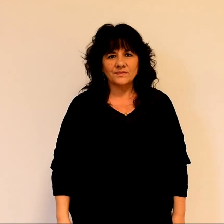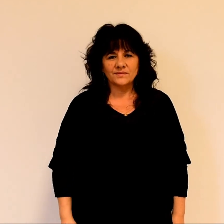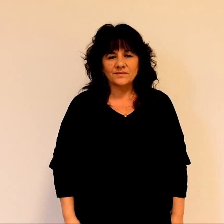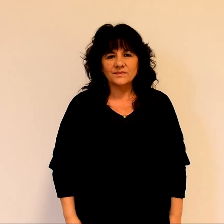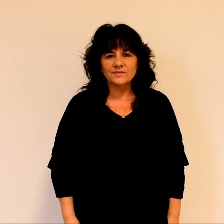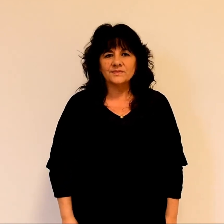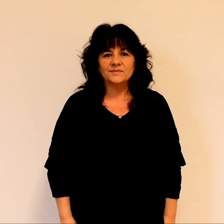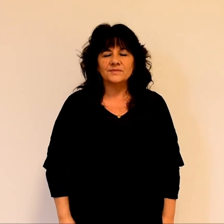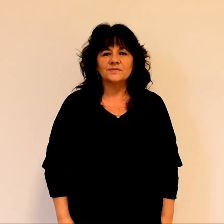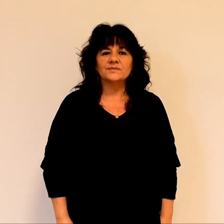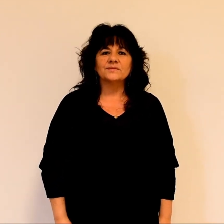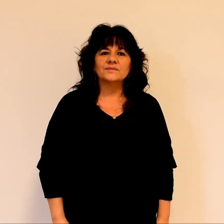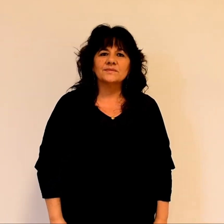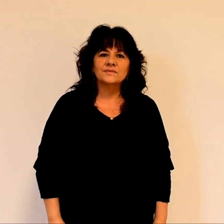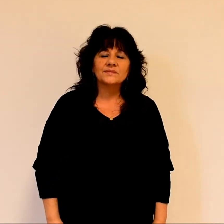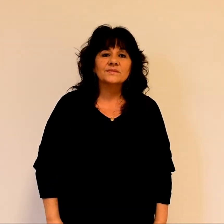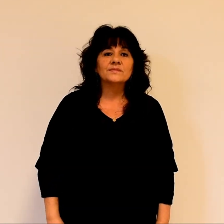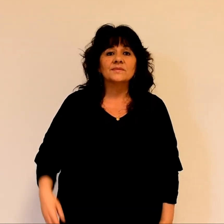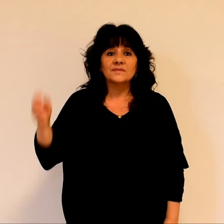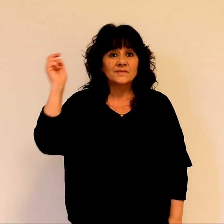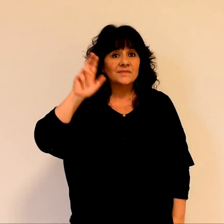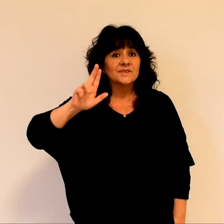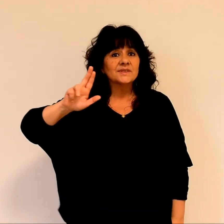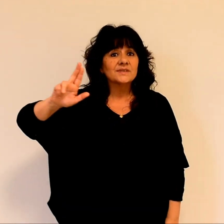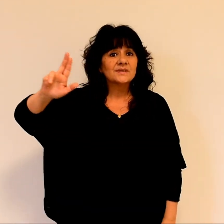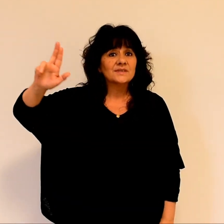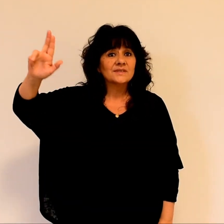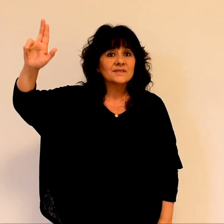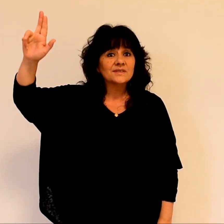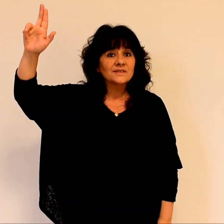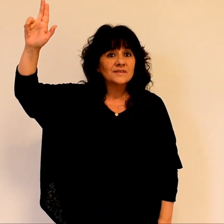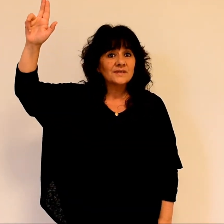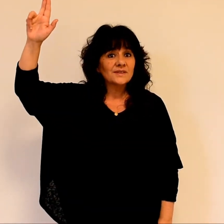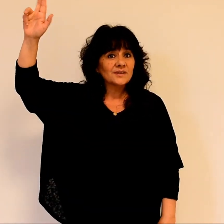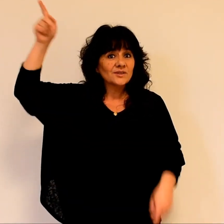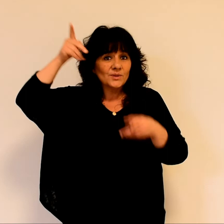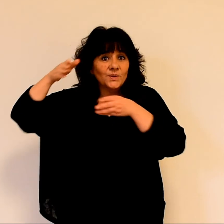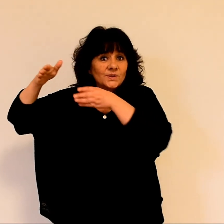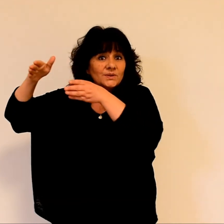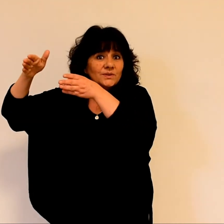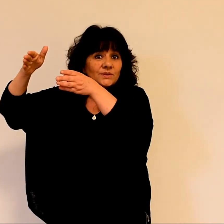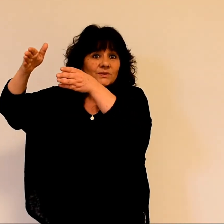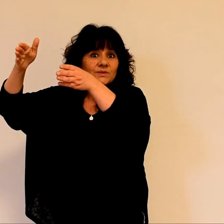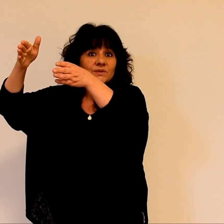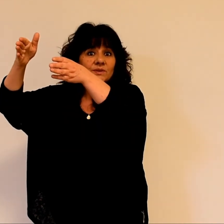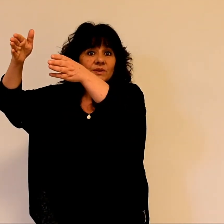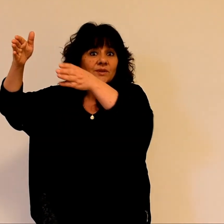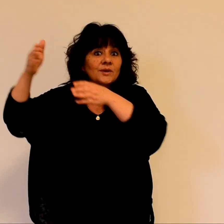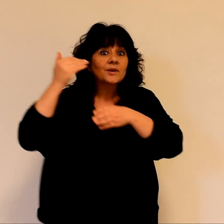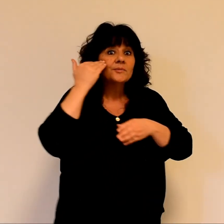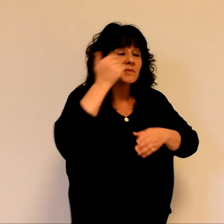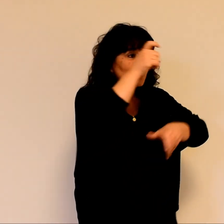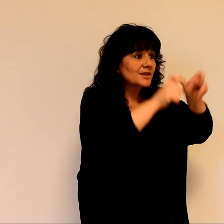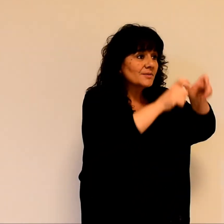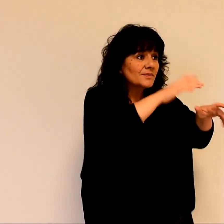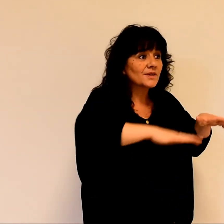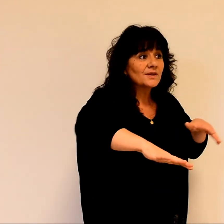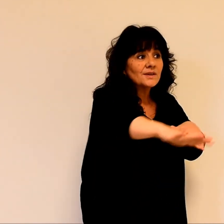Les voies du Seigneur sont amour et vérité, pour qui veillent à son